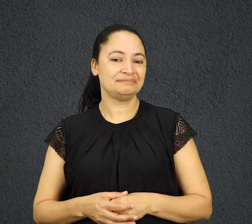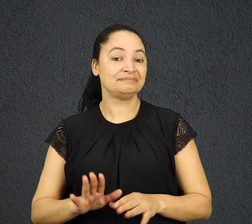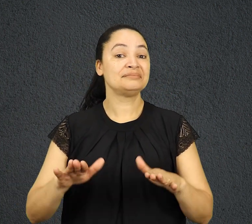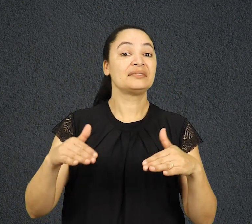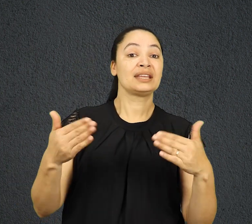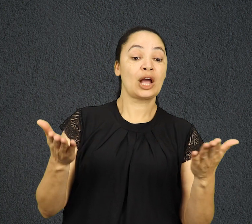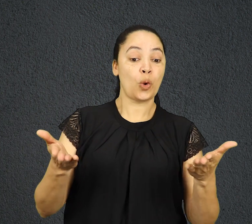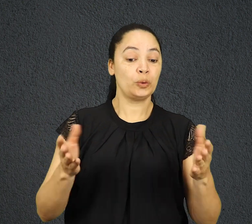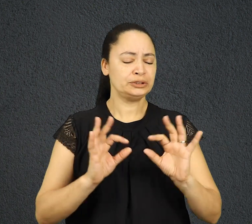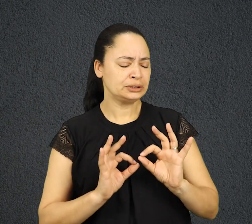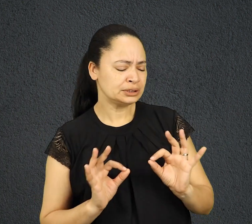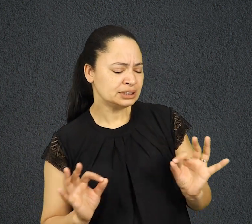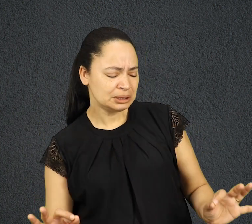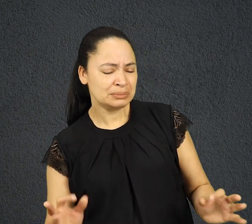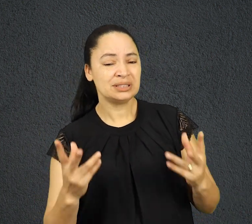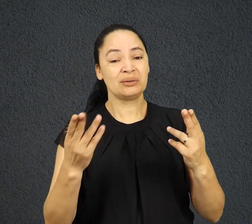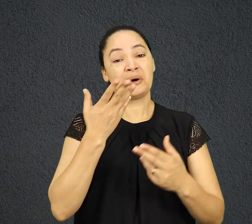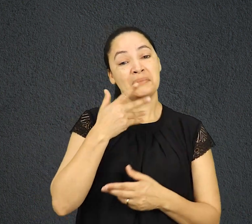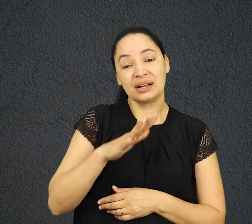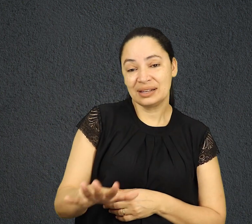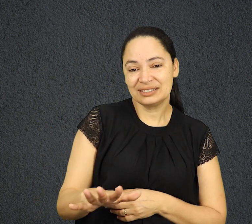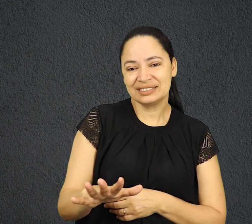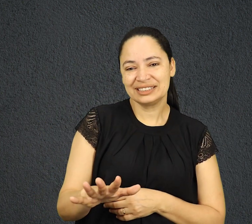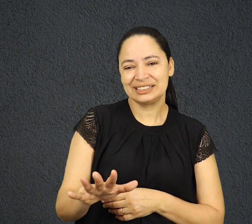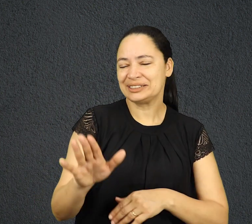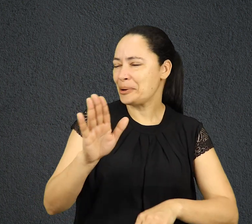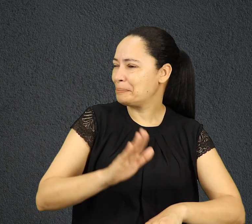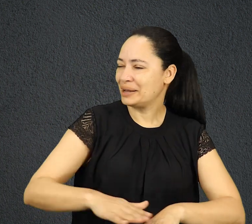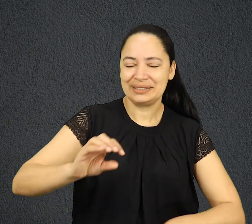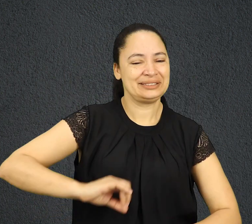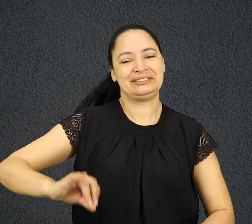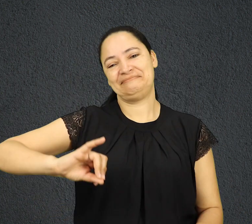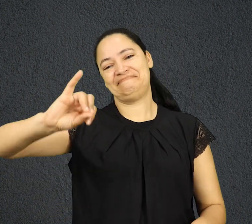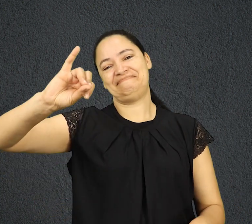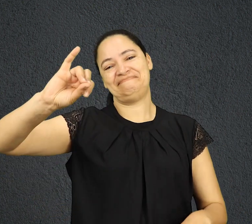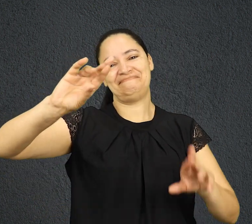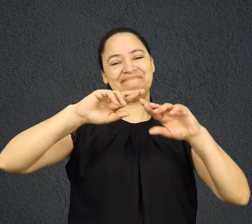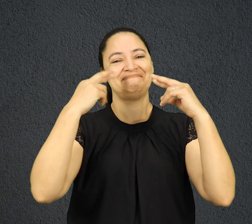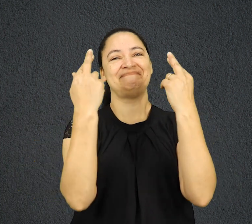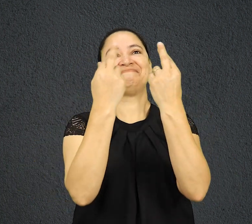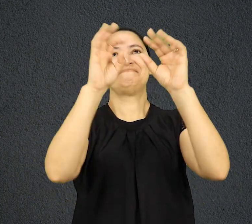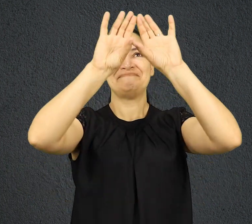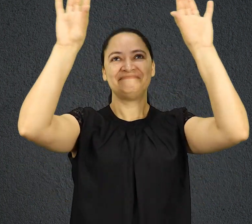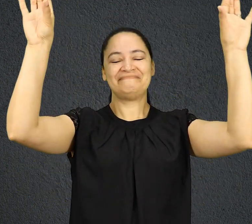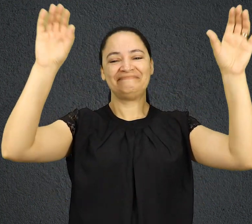Quem se faz humilde como uma criança? Este é o maior no reino dos céus. Você ouviu